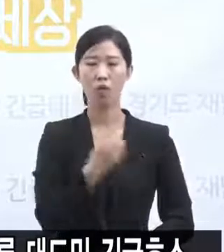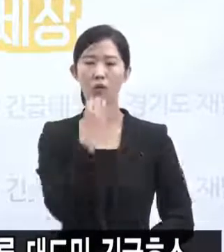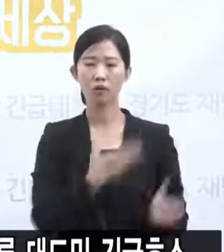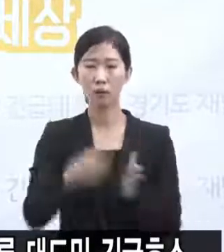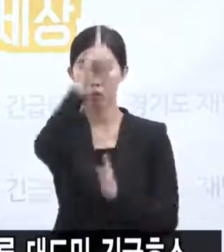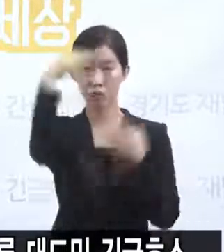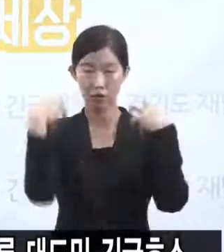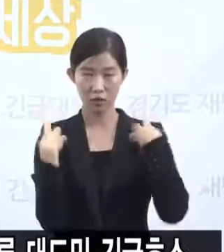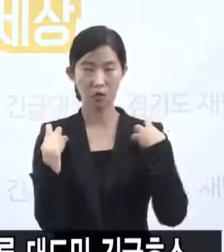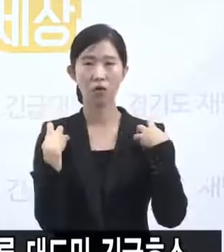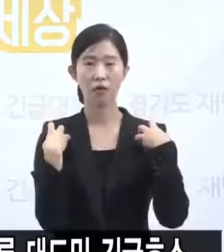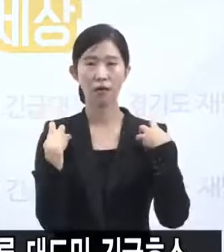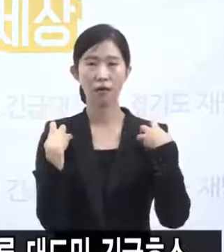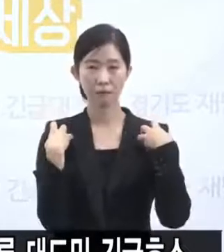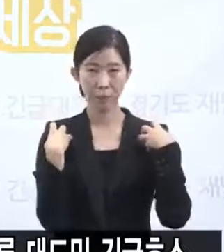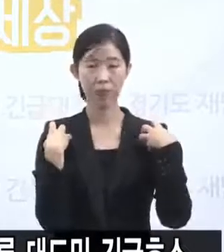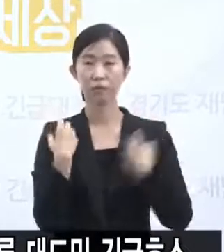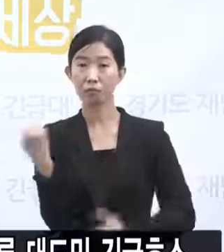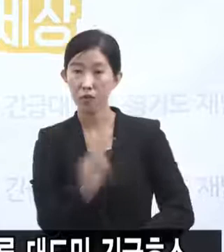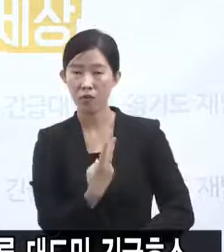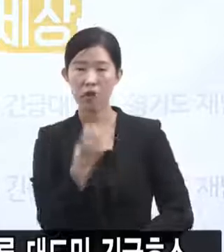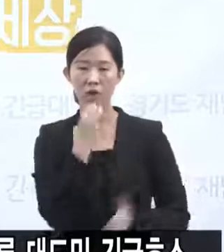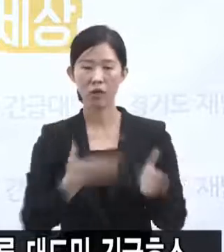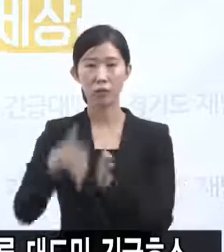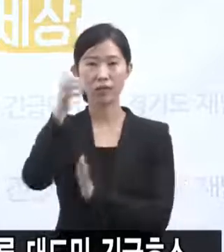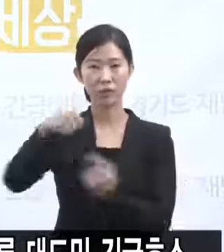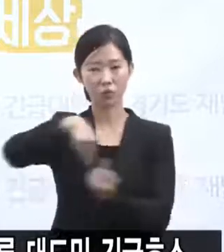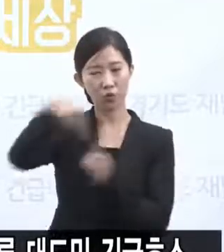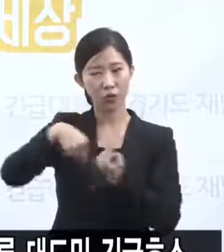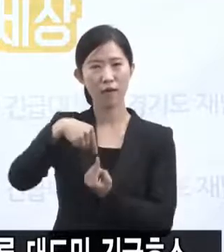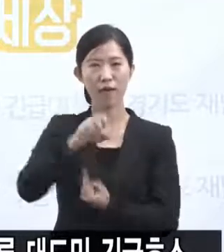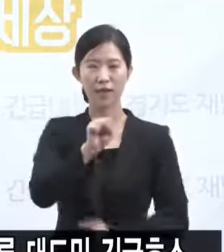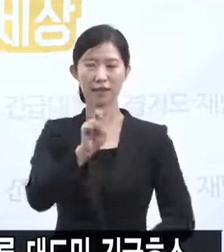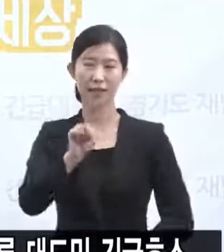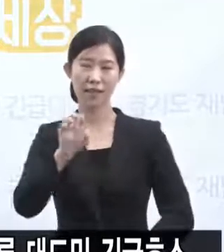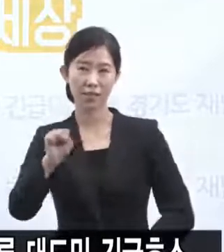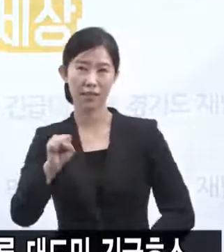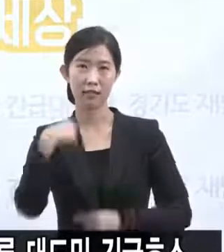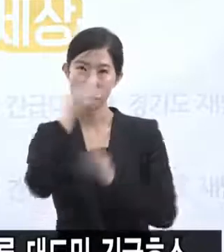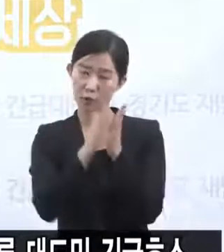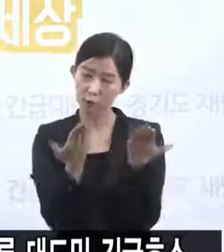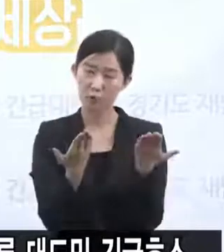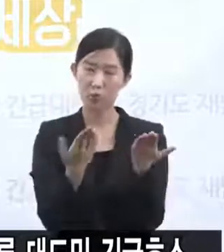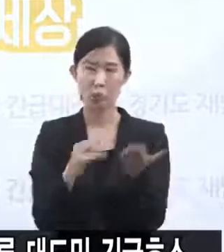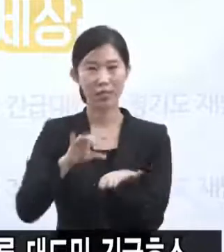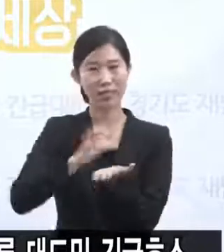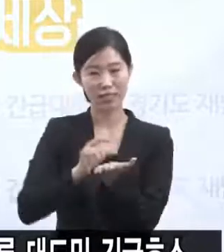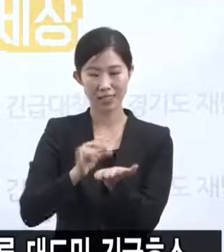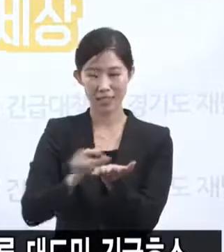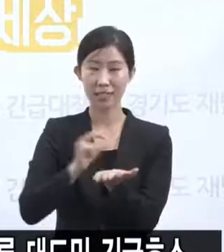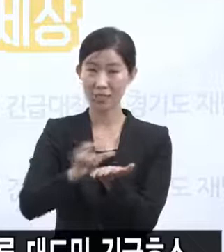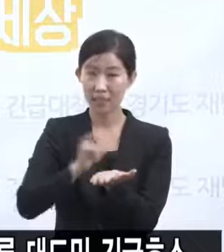경기도지사가 운영하는 각종 SNS 등의 쪽지기능 또는 메신저기능을 활용해서